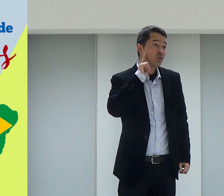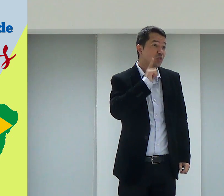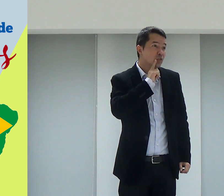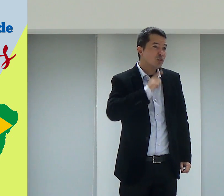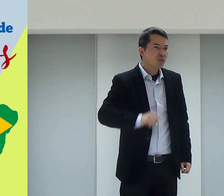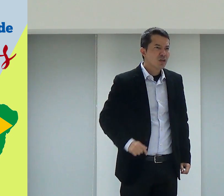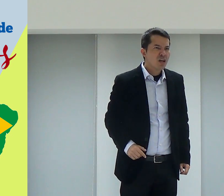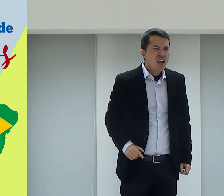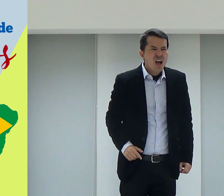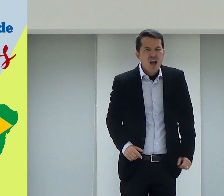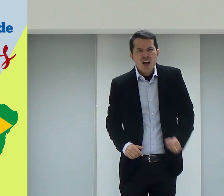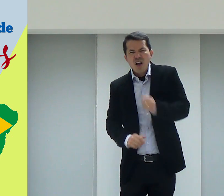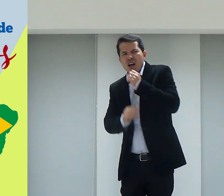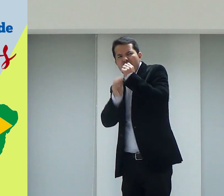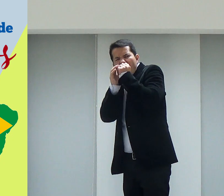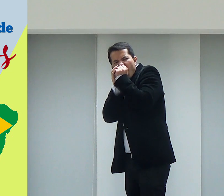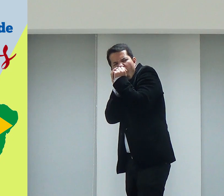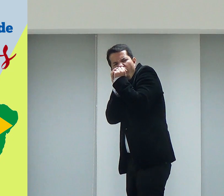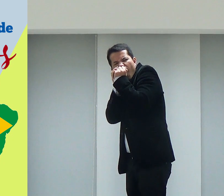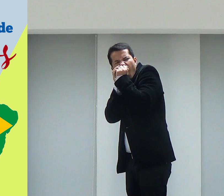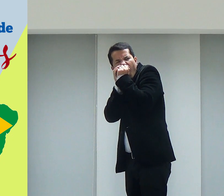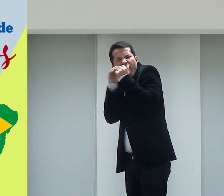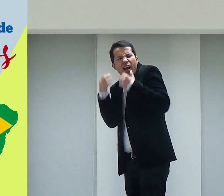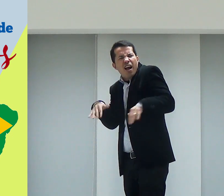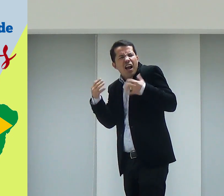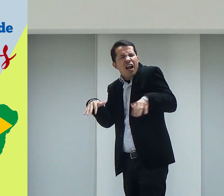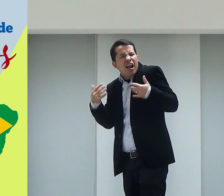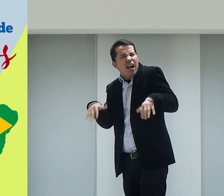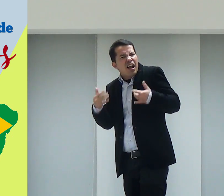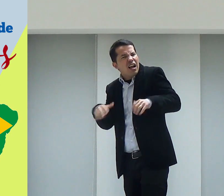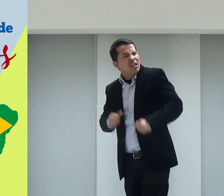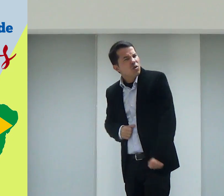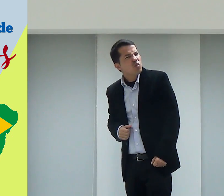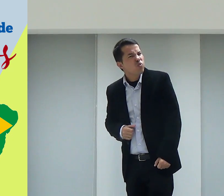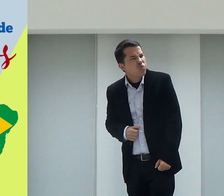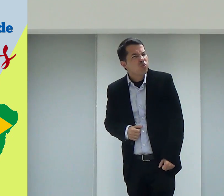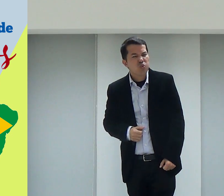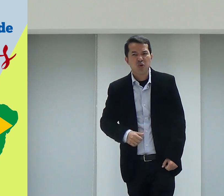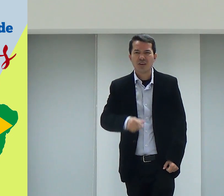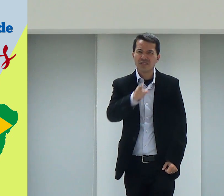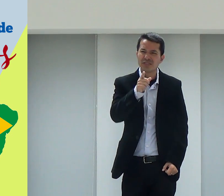de surdos. Ai, nossa, é muito.